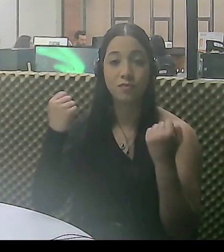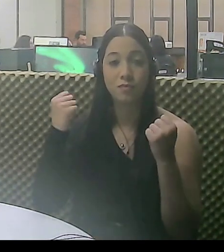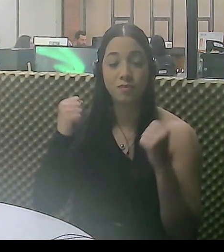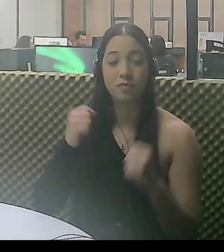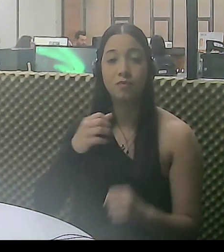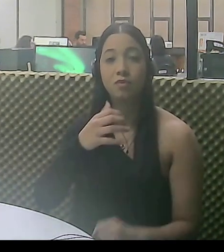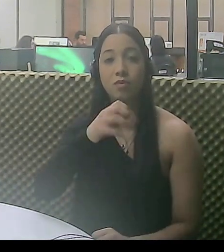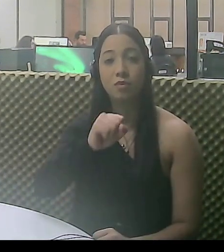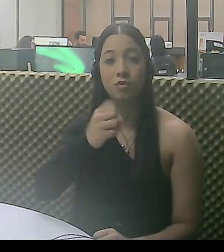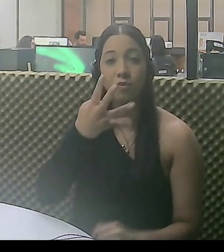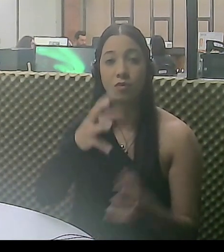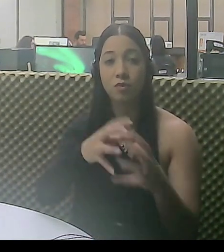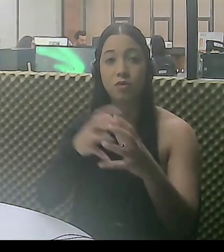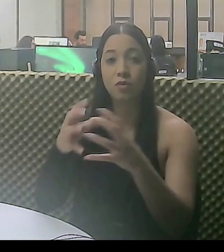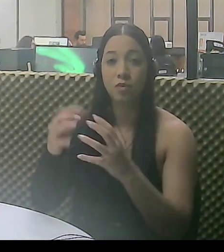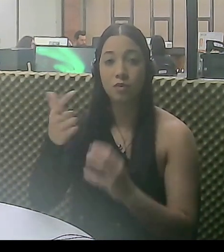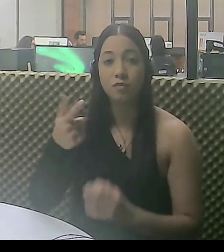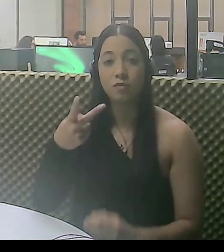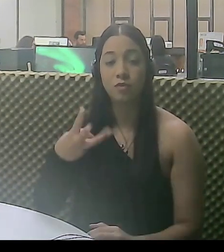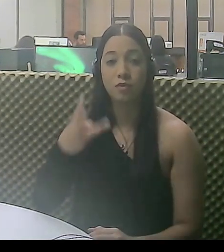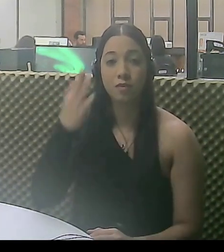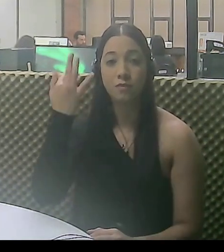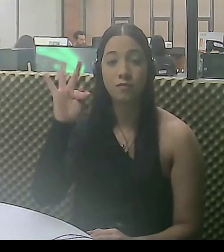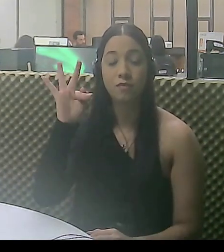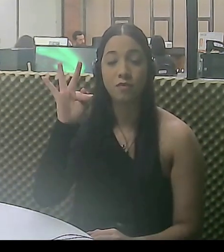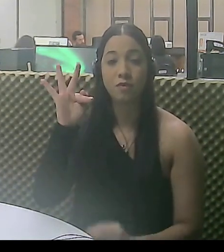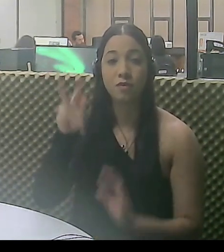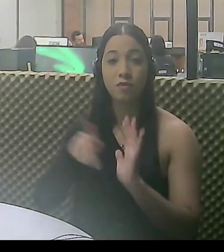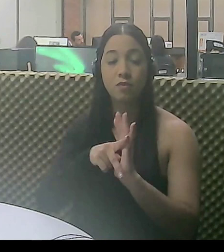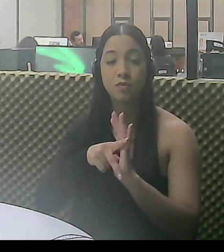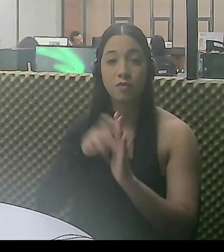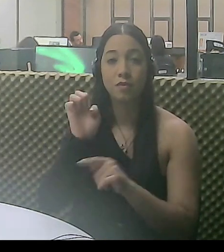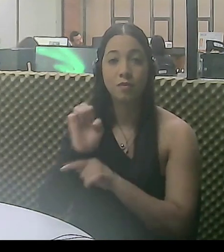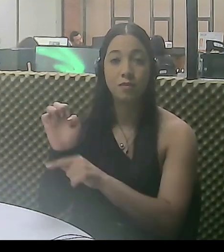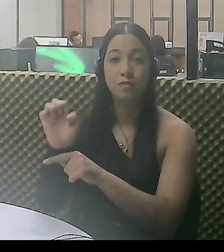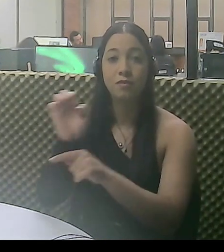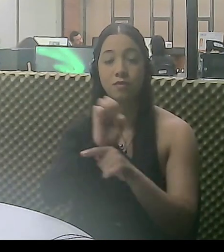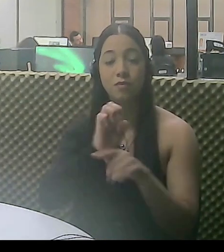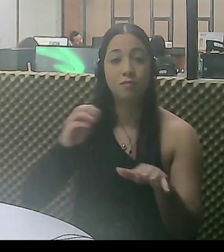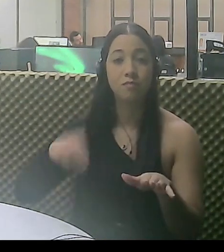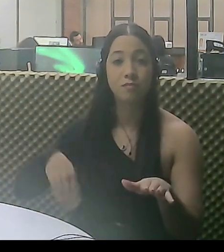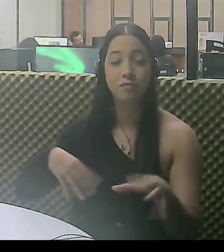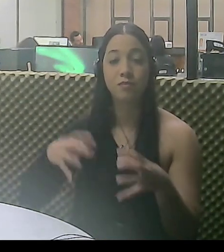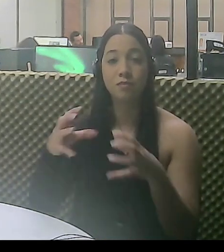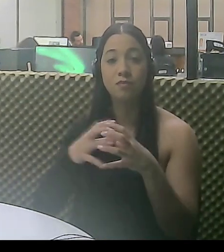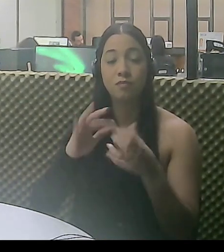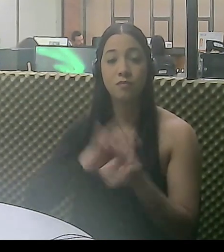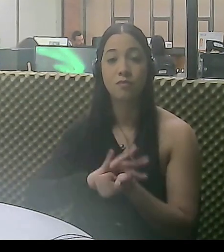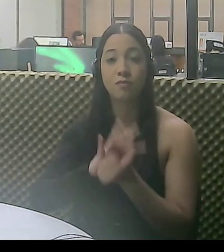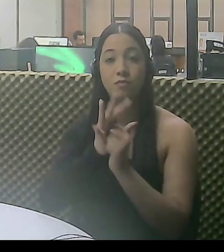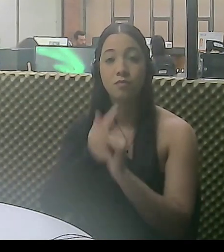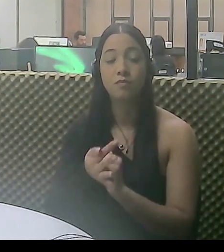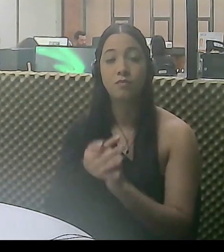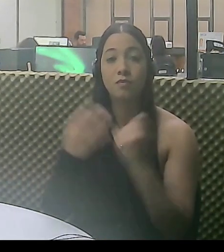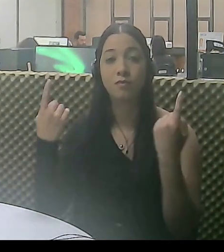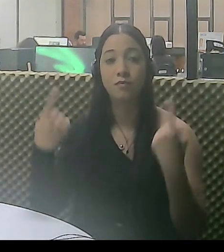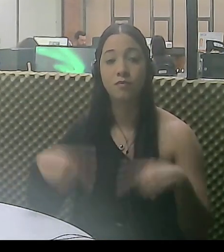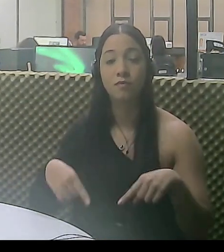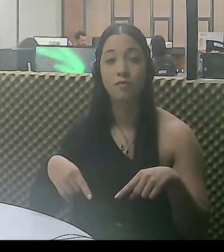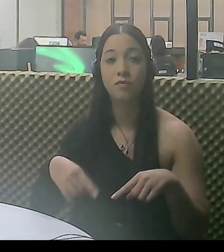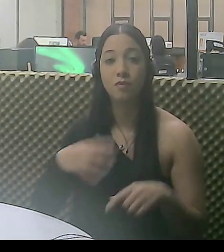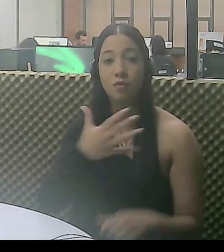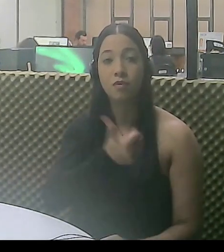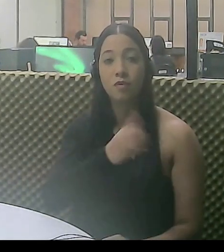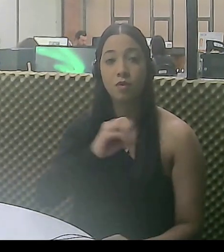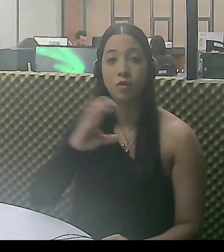84 clubes de 23 federações estaduais. O nadador, que integra a equipe treinada pela Futel, competirá nas provas de